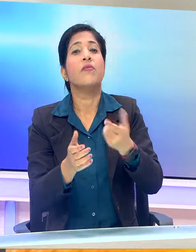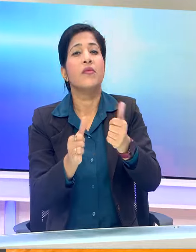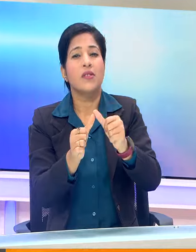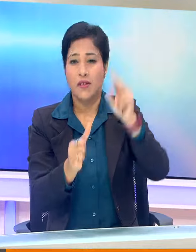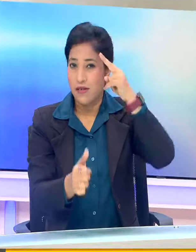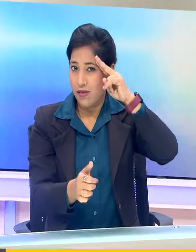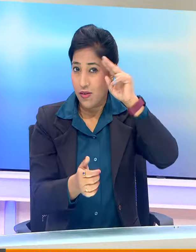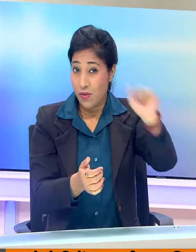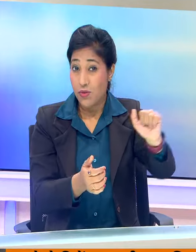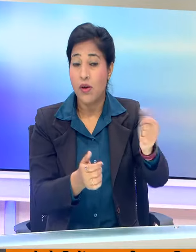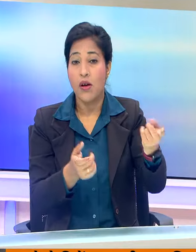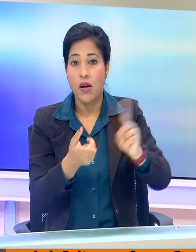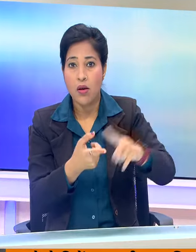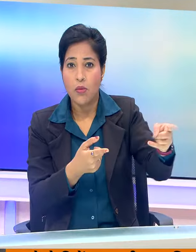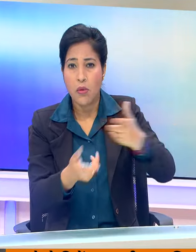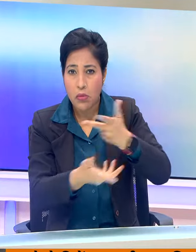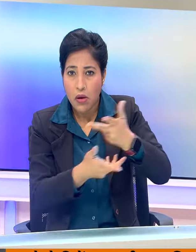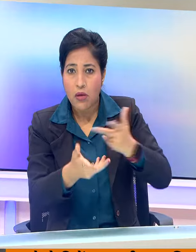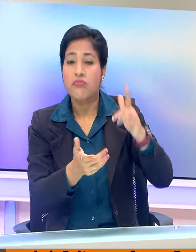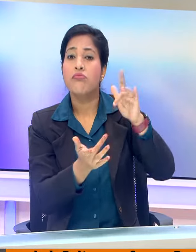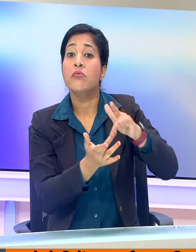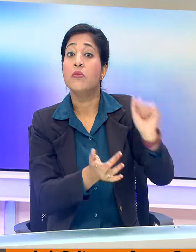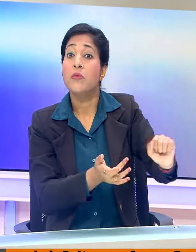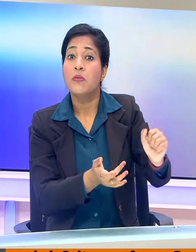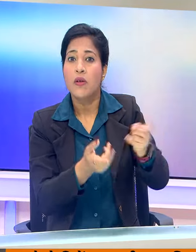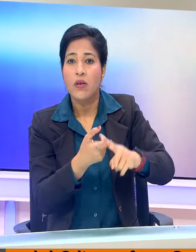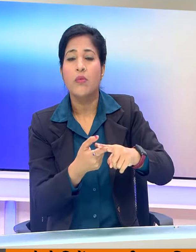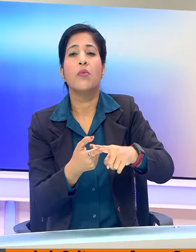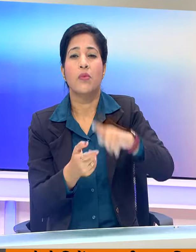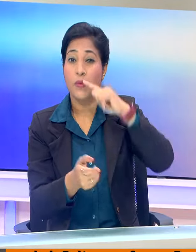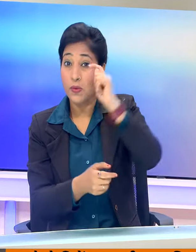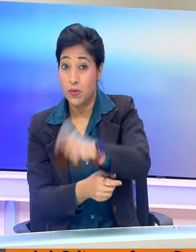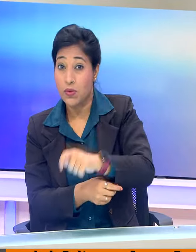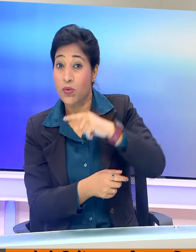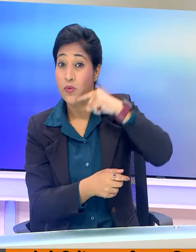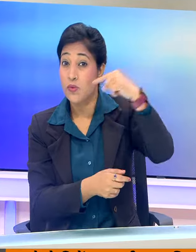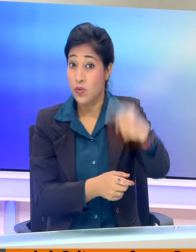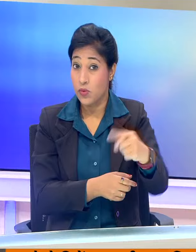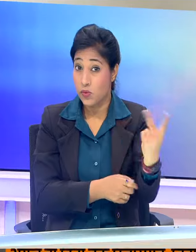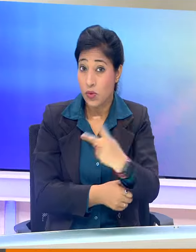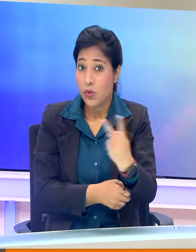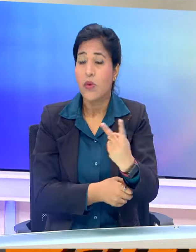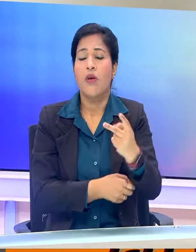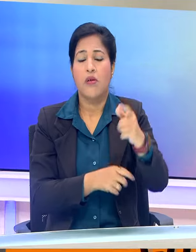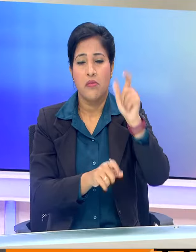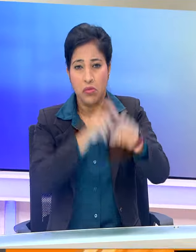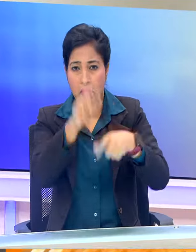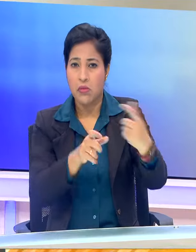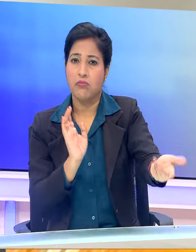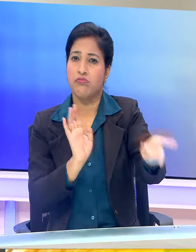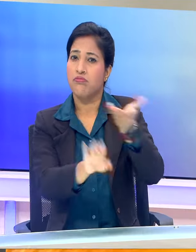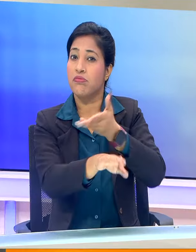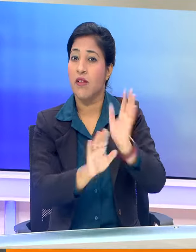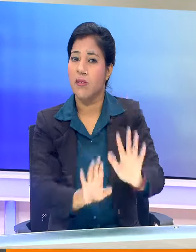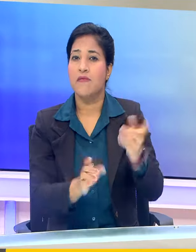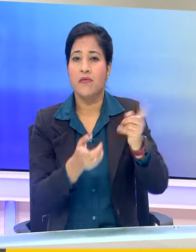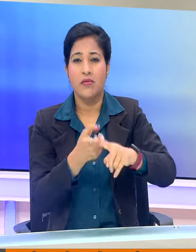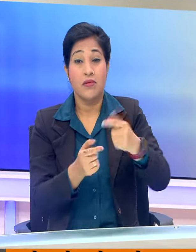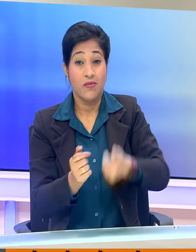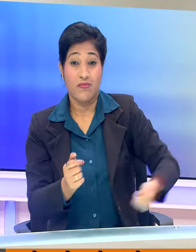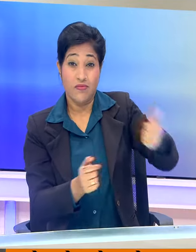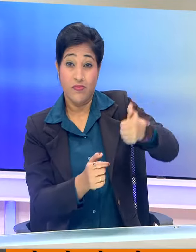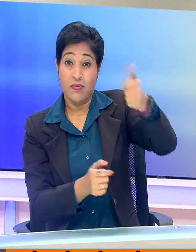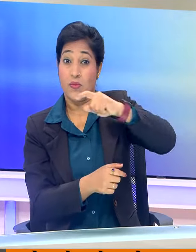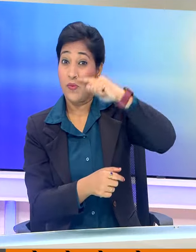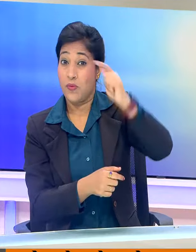की मध्यस्ता के माध्यम से रूस और युक्रेण के बीच युद्वन्दियों का आदान प्रदान हुआ युक्रेणी अधिकारियों ने कहा कि ये